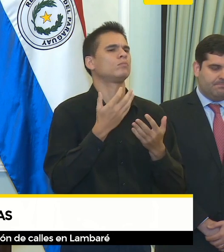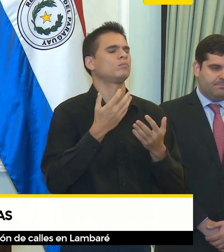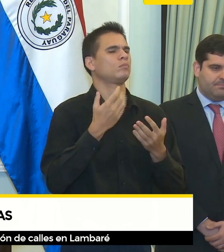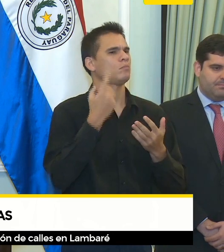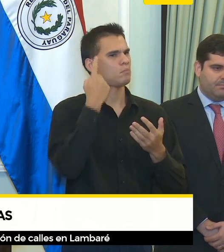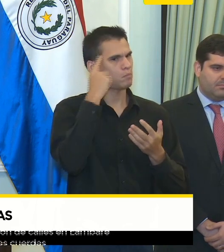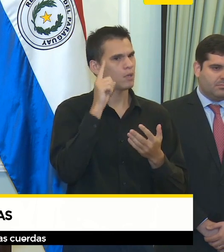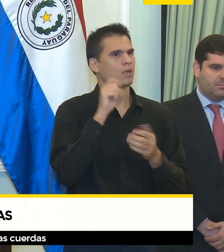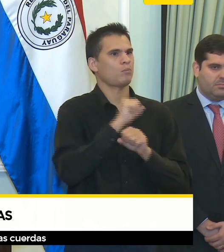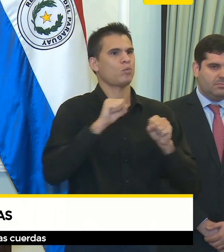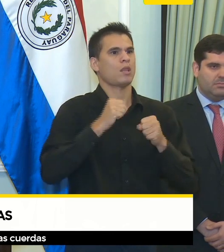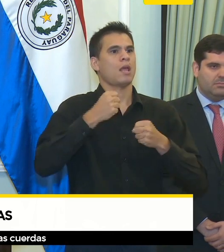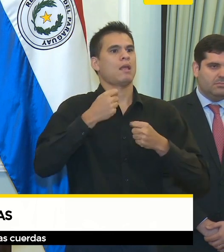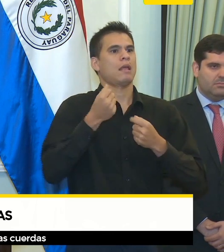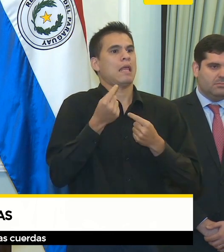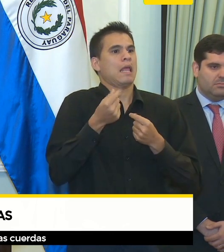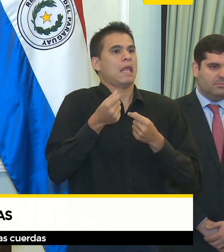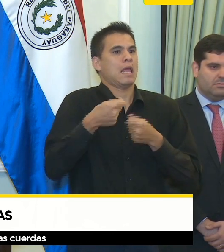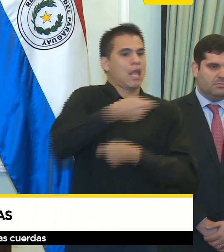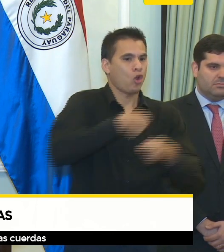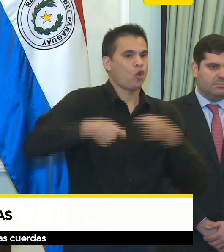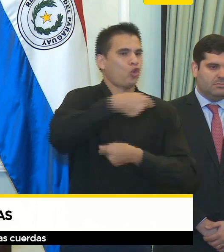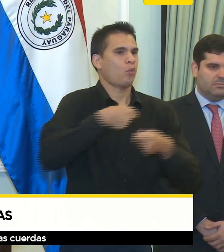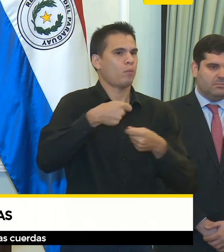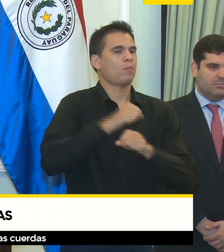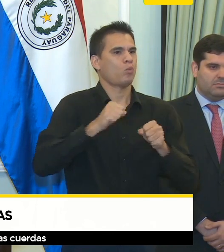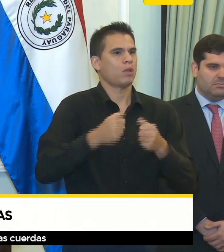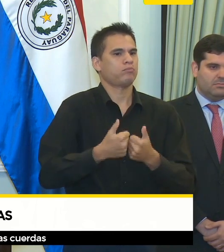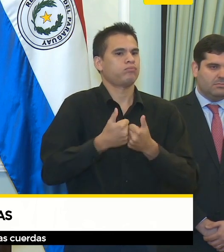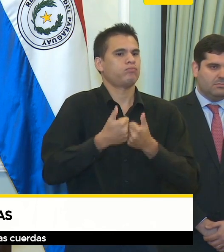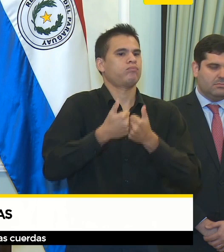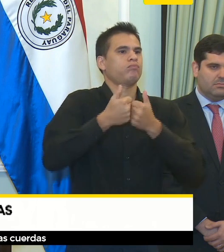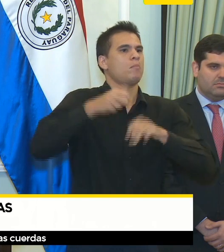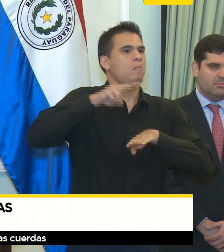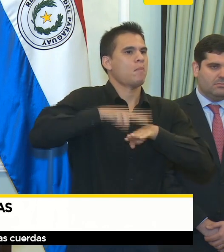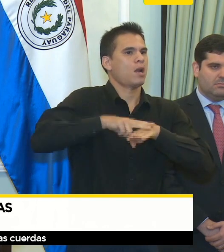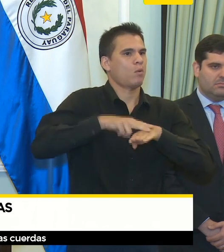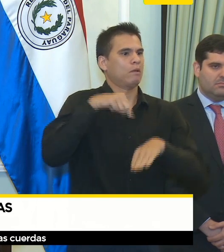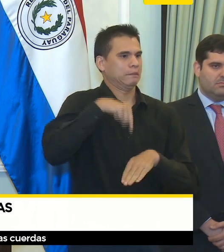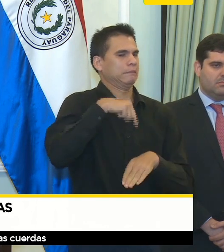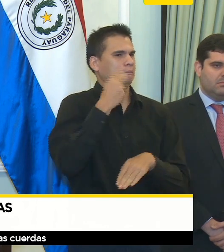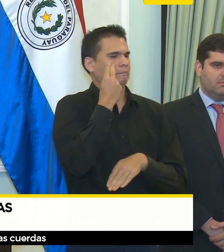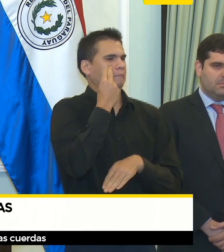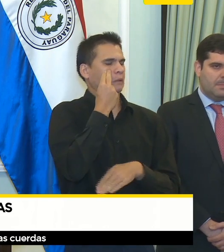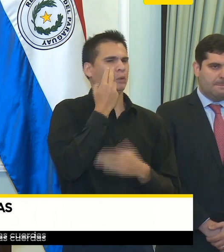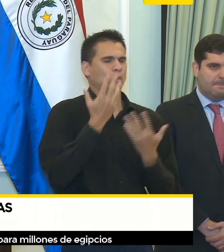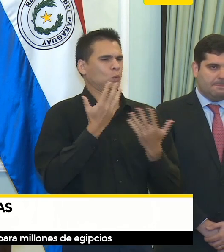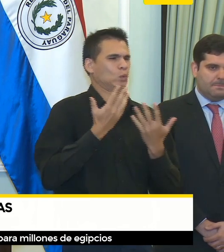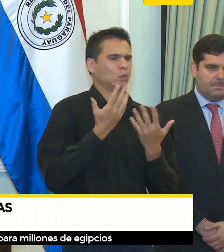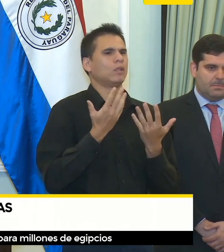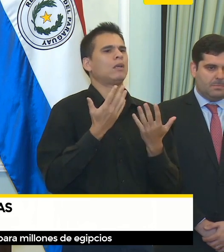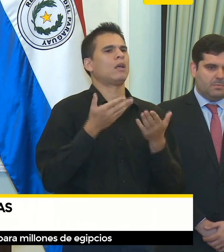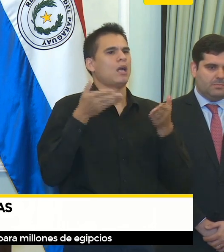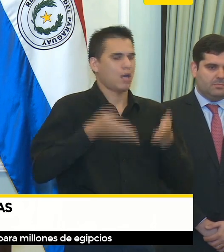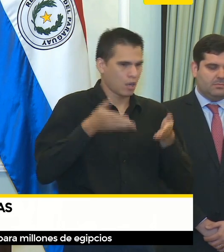de la economía puedan ayudar a los demás en el país para seguir adelante. En medio de esta crisis, hay sectores que pueden y que